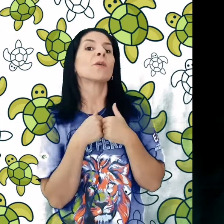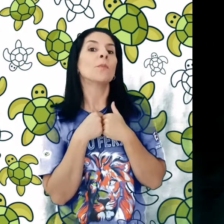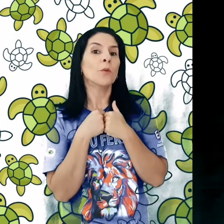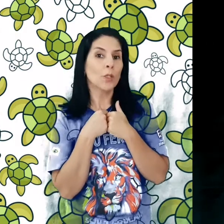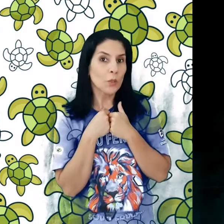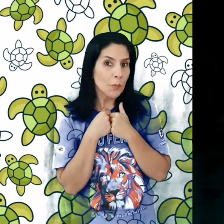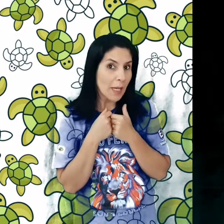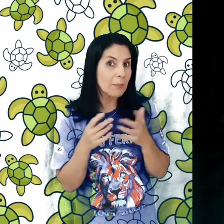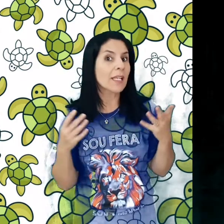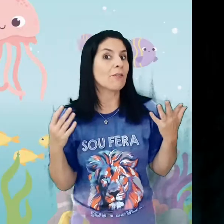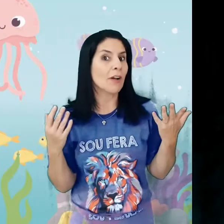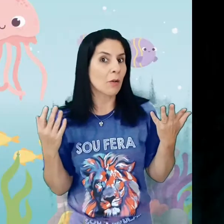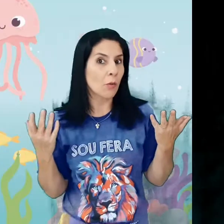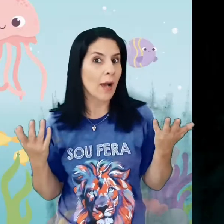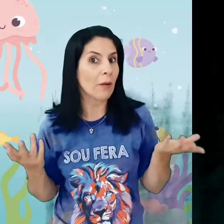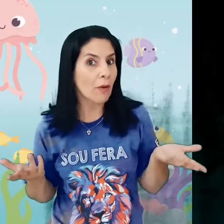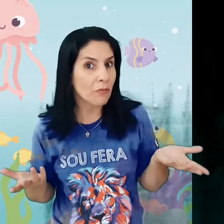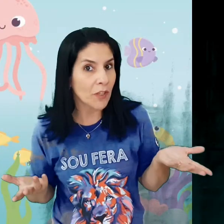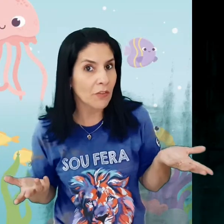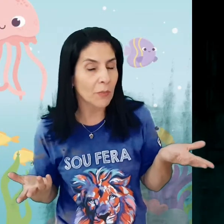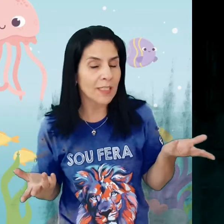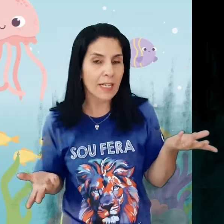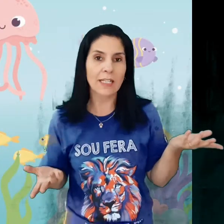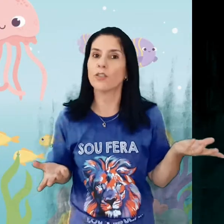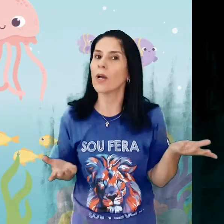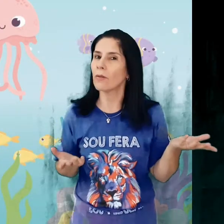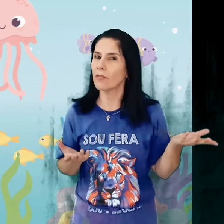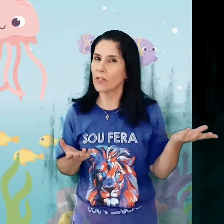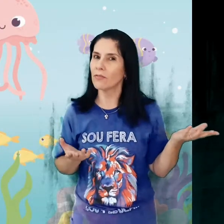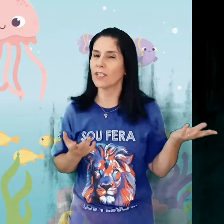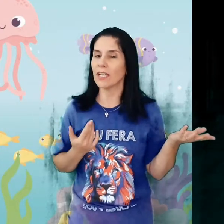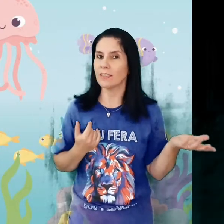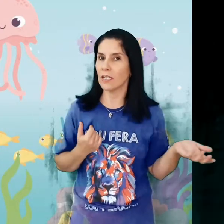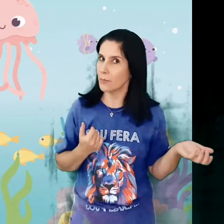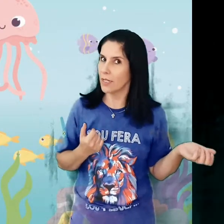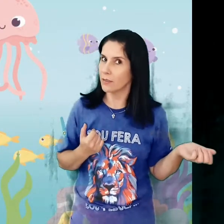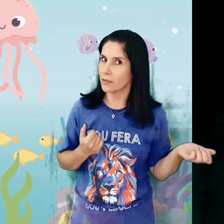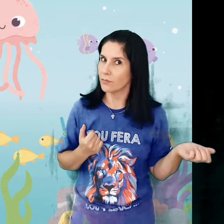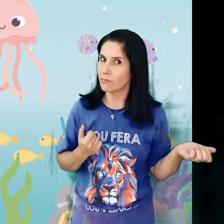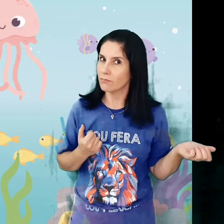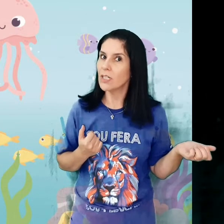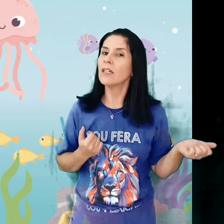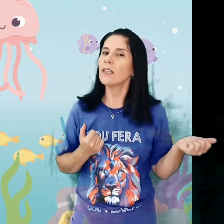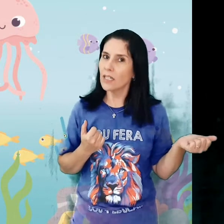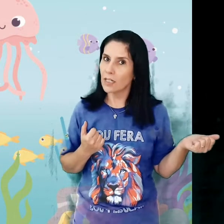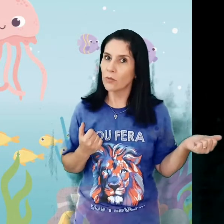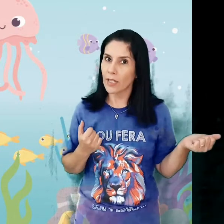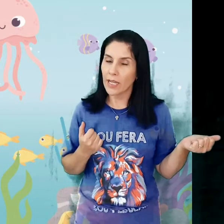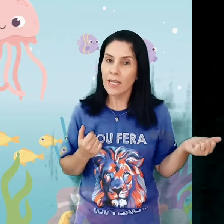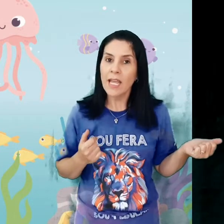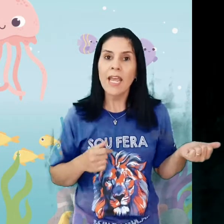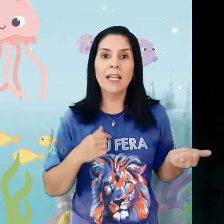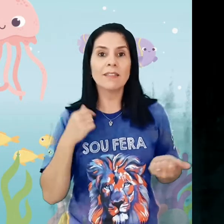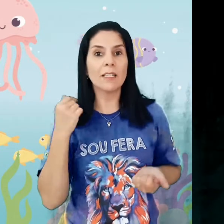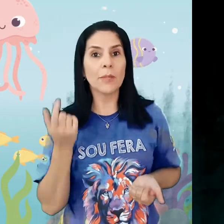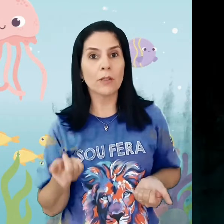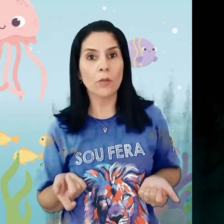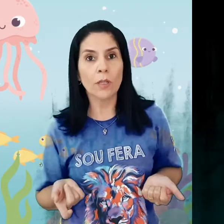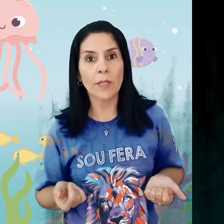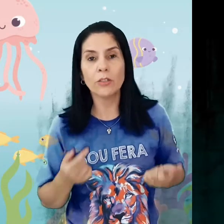Muito bem, para quem falou água-viva, mas não é só água-viva que elas se alimentam? Não, né? Elas se alimentam também de